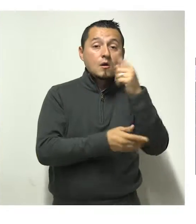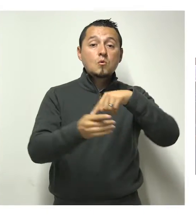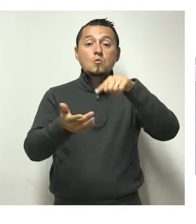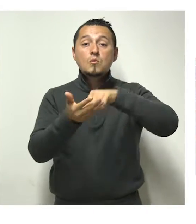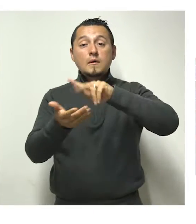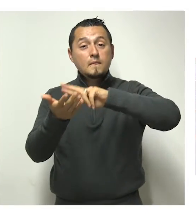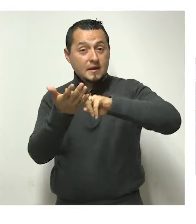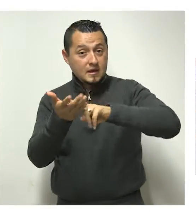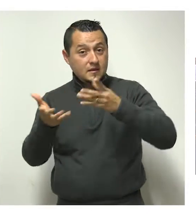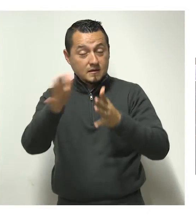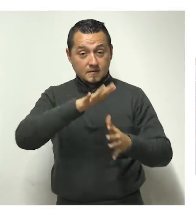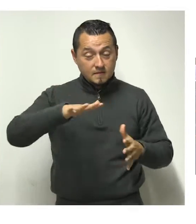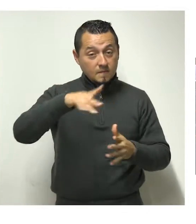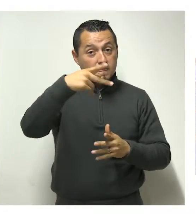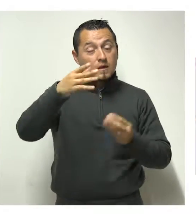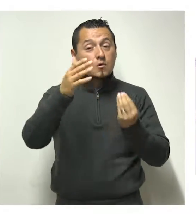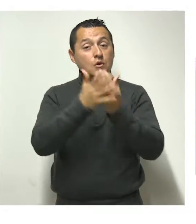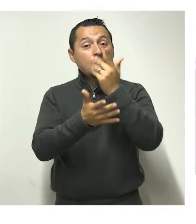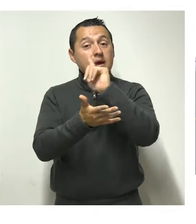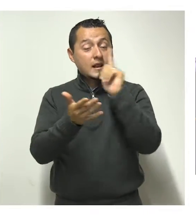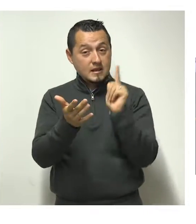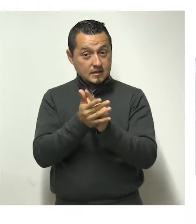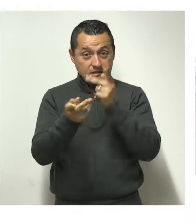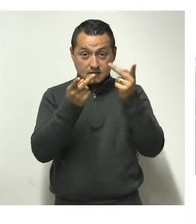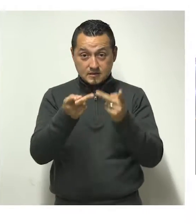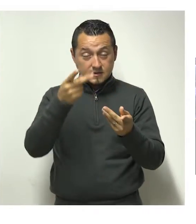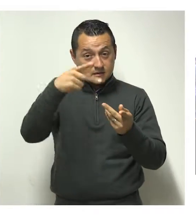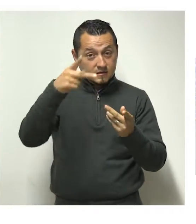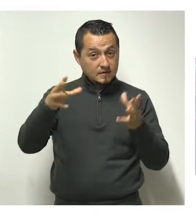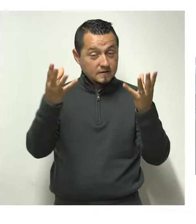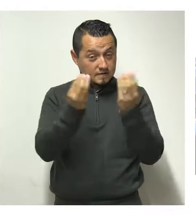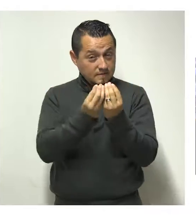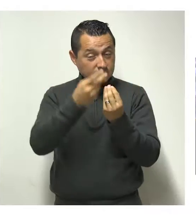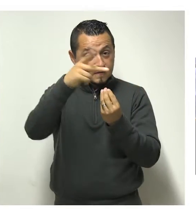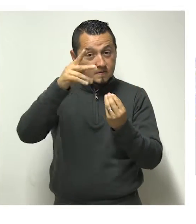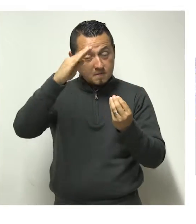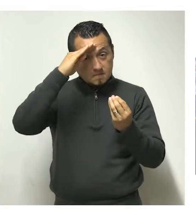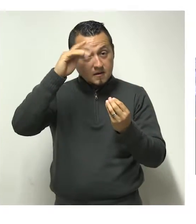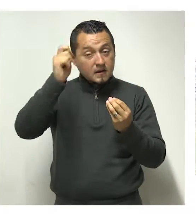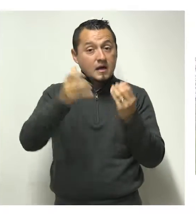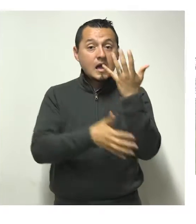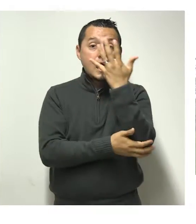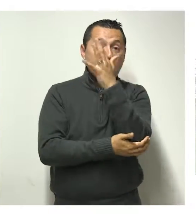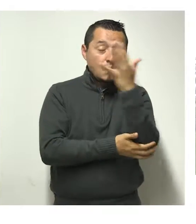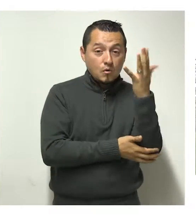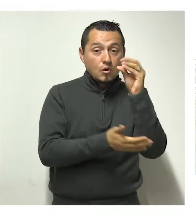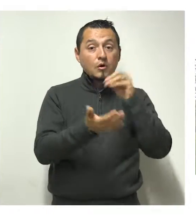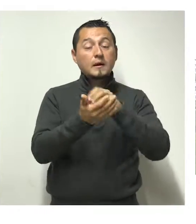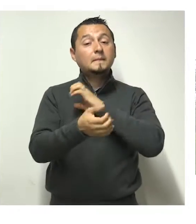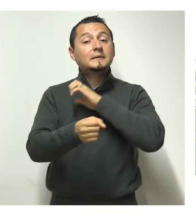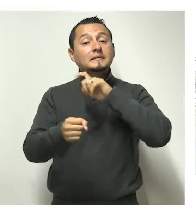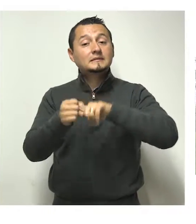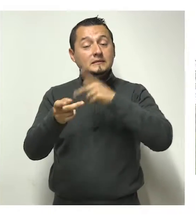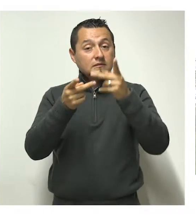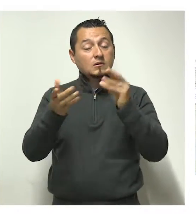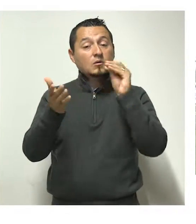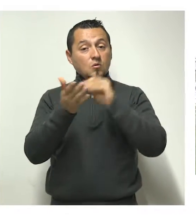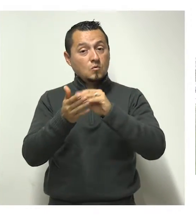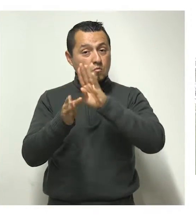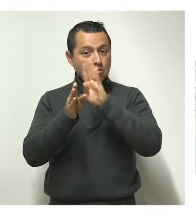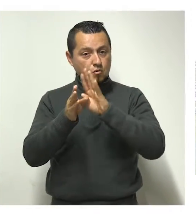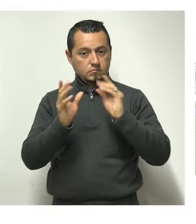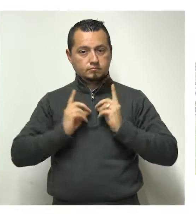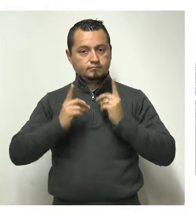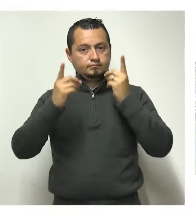de arbolado y áreas verdes urbanas. Esta legislación permitirá crear medidas de control para árboles de riesgo, especialmente